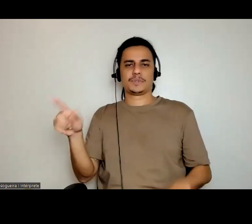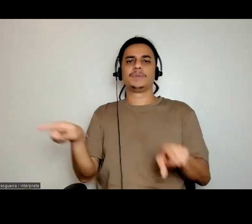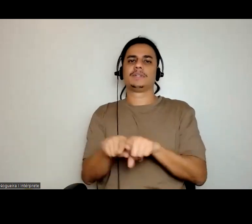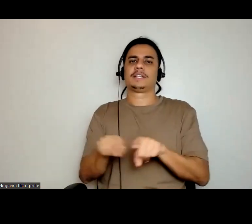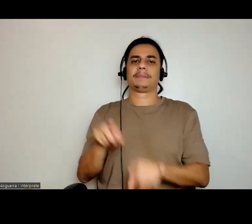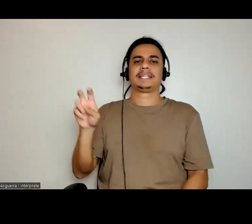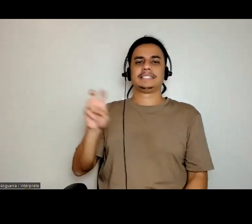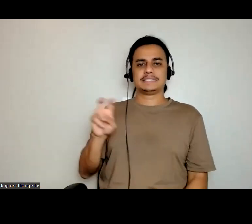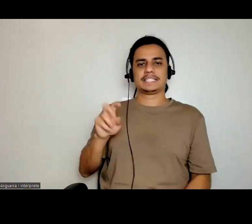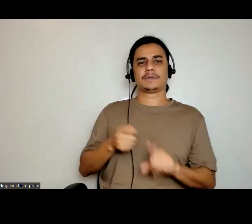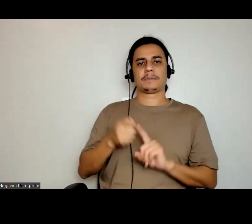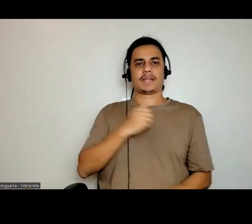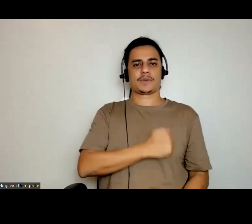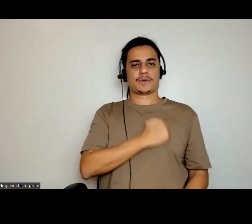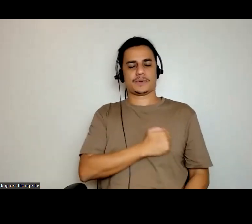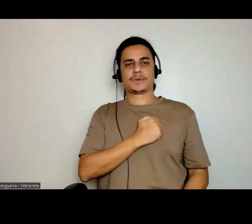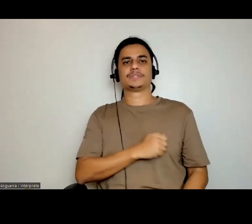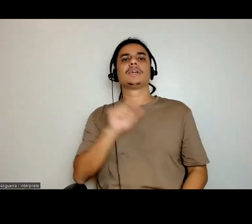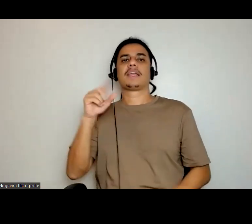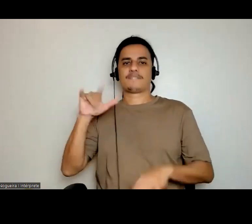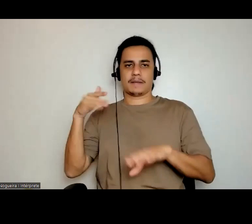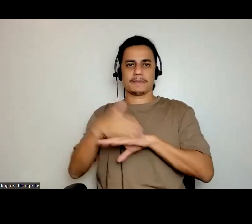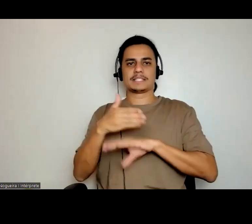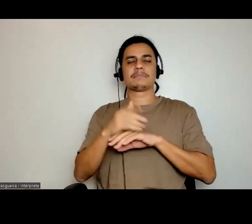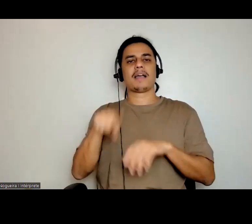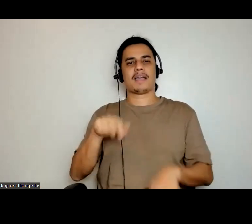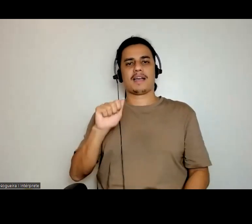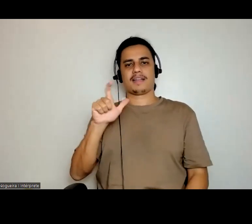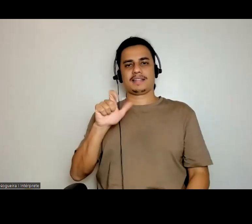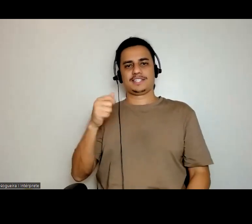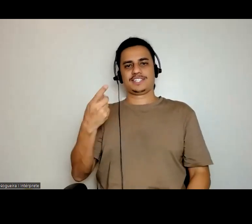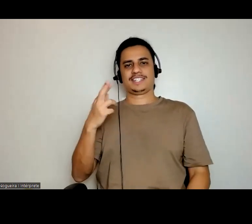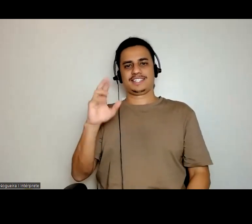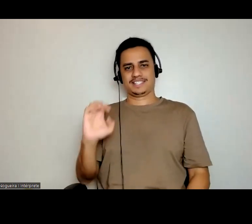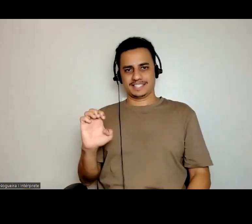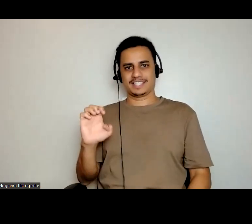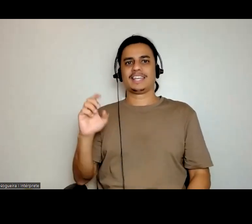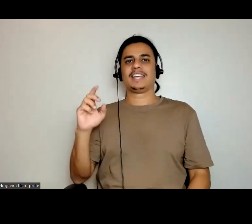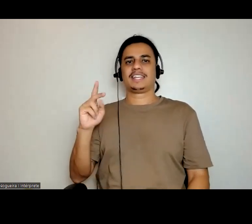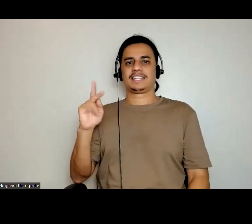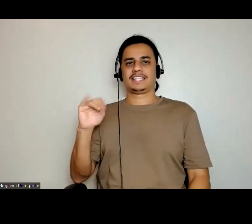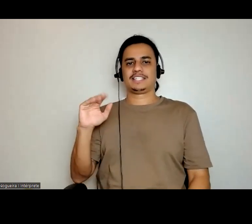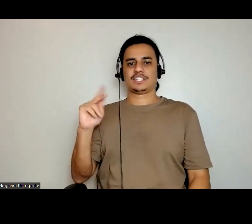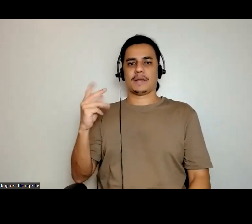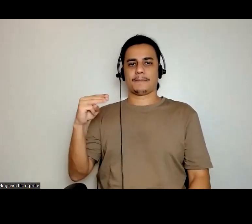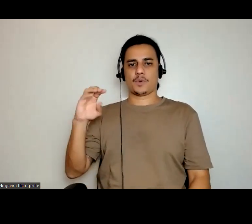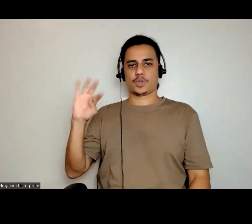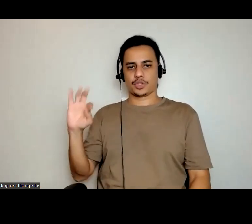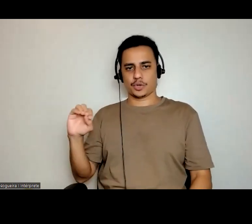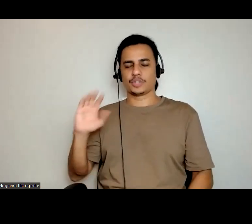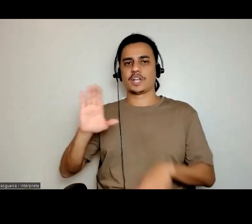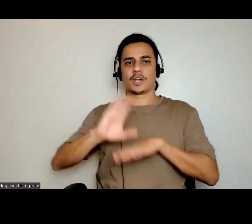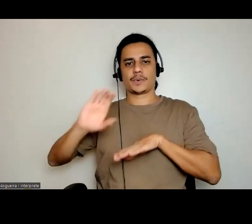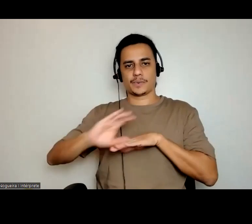gente, e quem está a fazer a filmagem é o Alexandre, Alexandre Kishimoto, que já fez o curso comigo umas duas vezes, é um curso que a gente